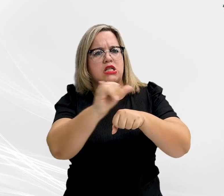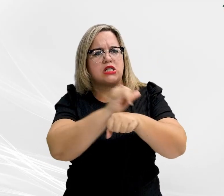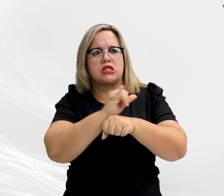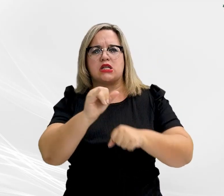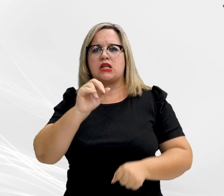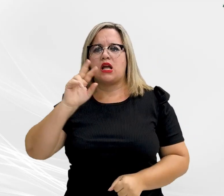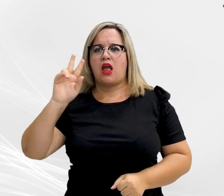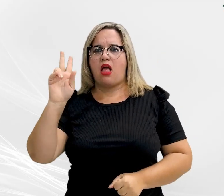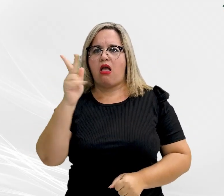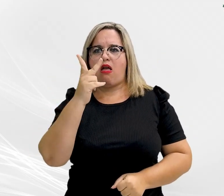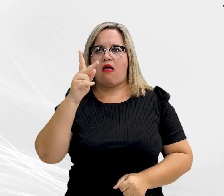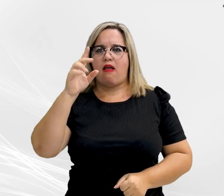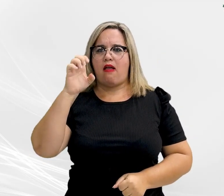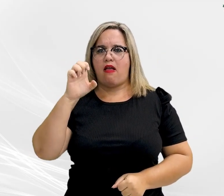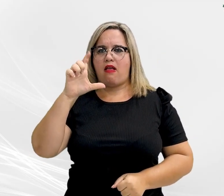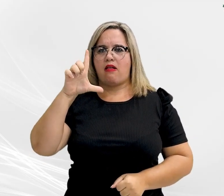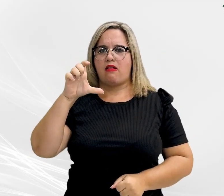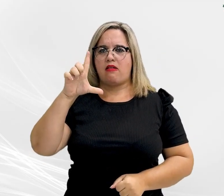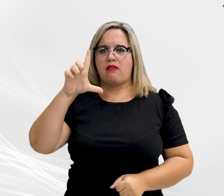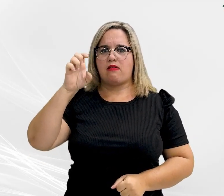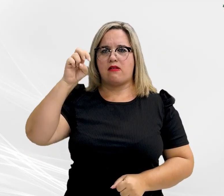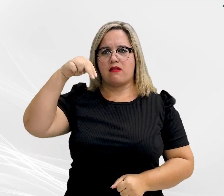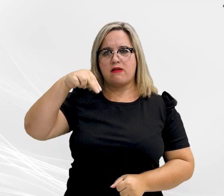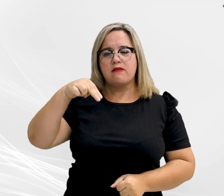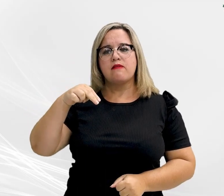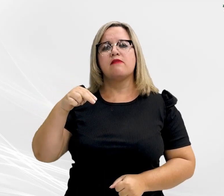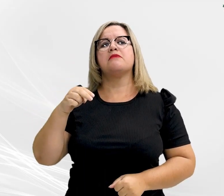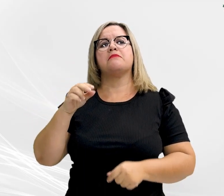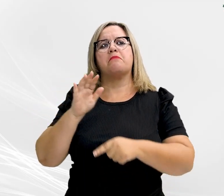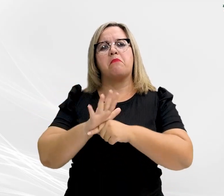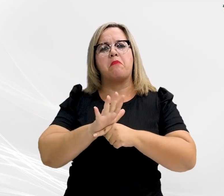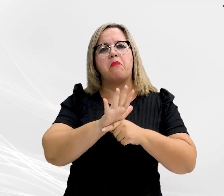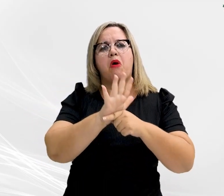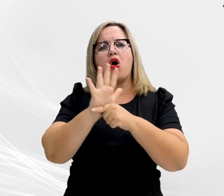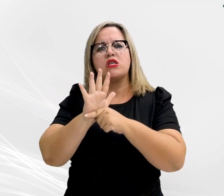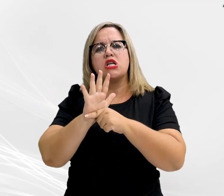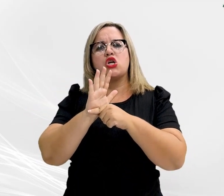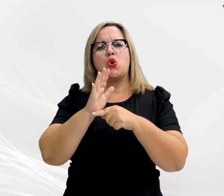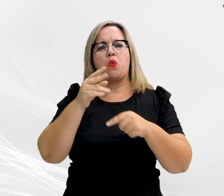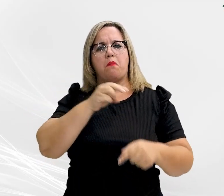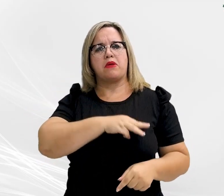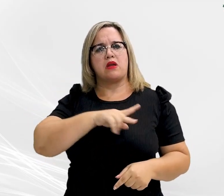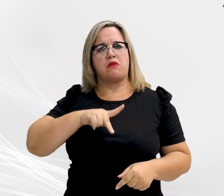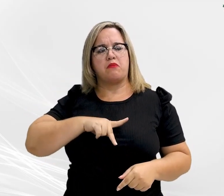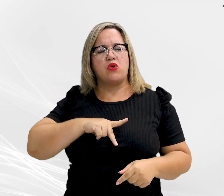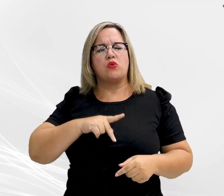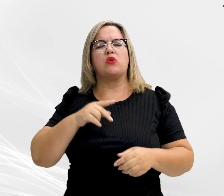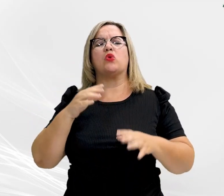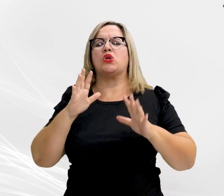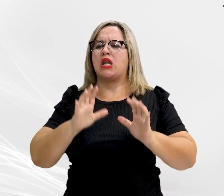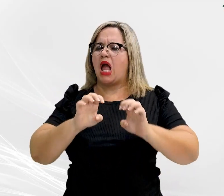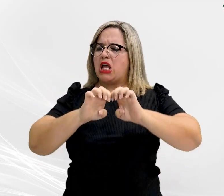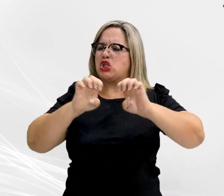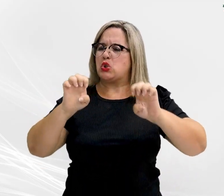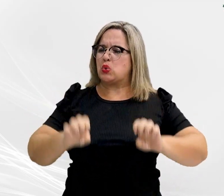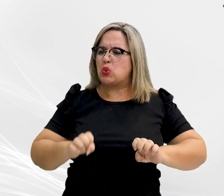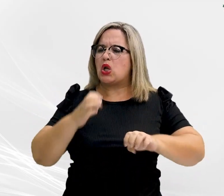Curic, enfatizou que o Ministério Público vem se estruturando ao longo dos anos para atender os objetivos estratégicos